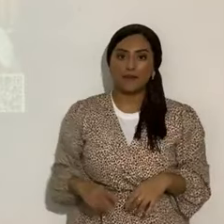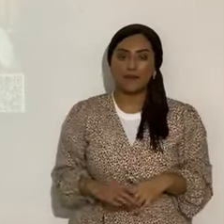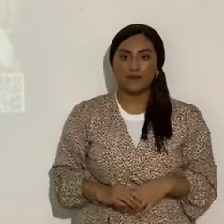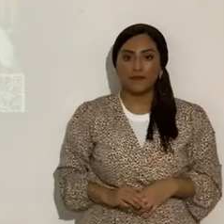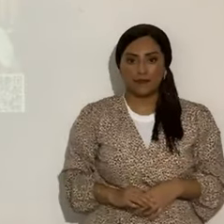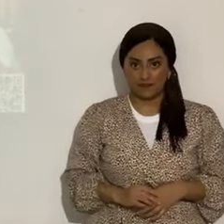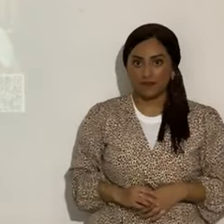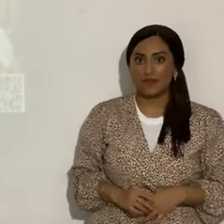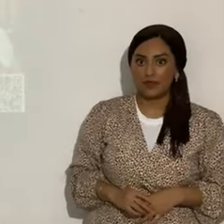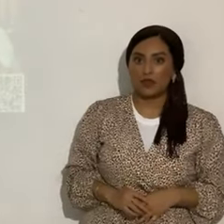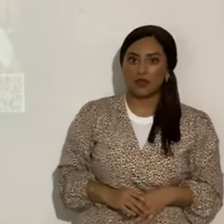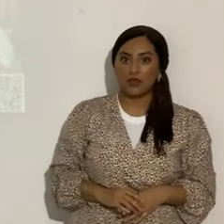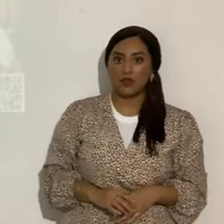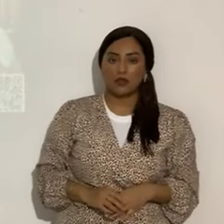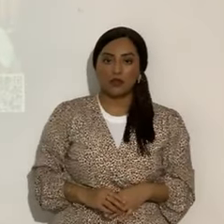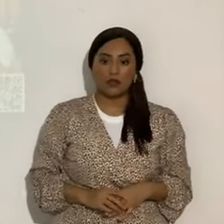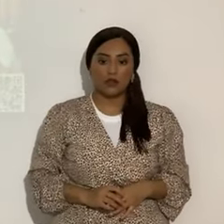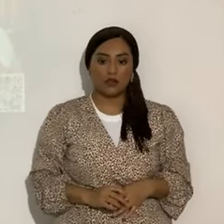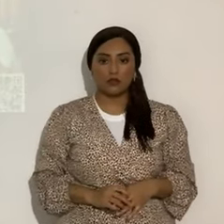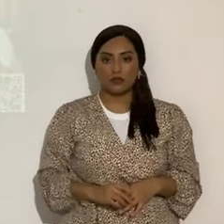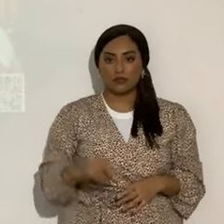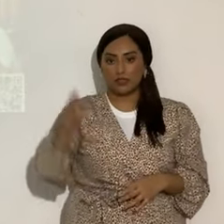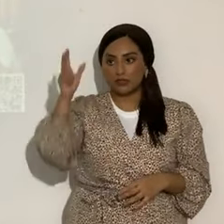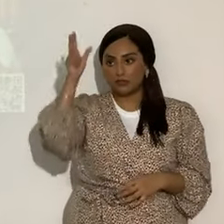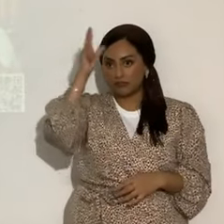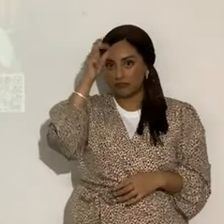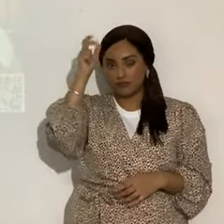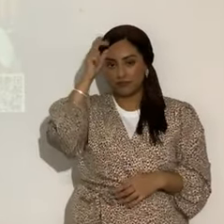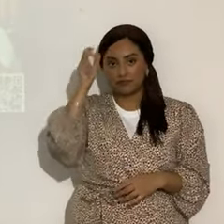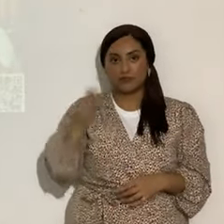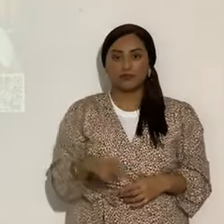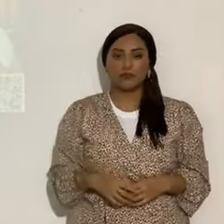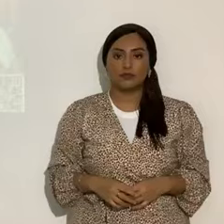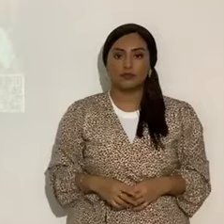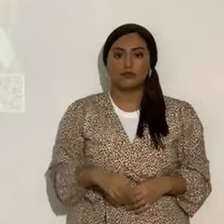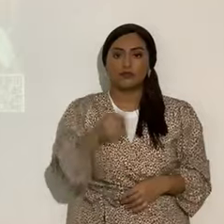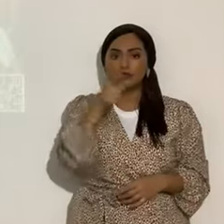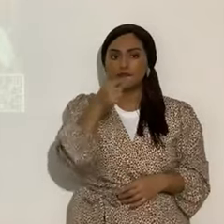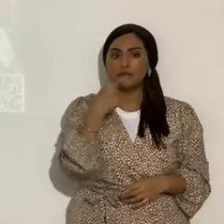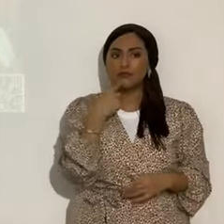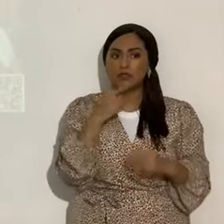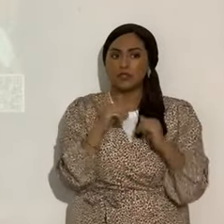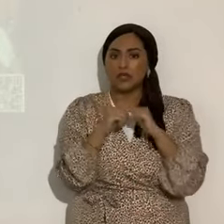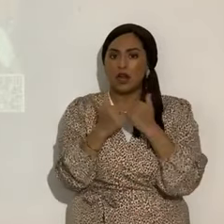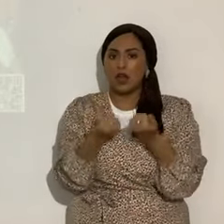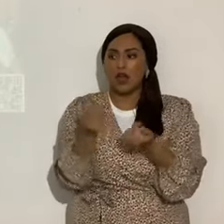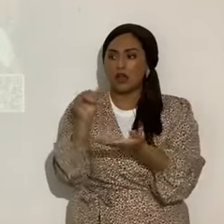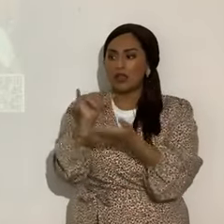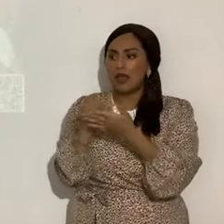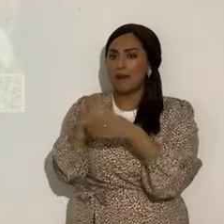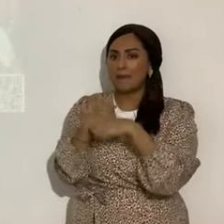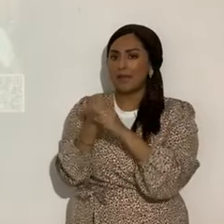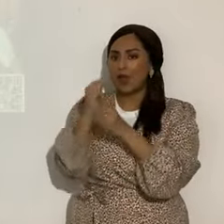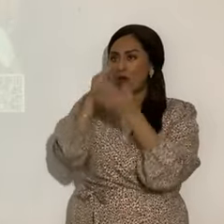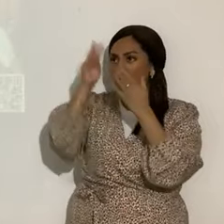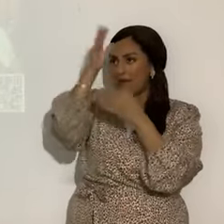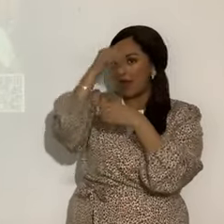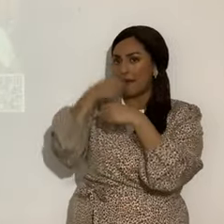Sí, porque es un demonio. Ahora tú dirás, pero ¿cómo fue hecho eso por el Eterno? Ve recta final